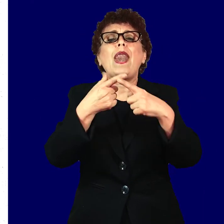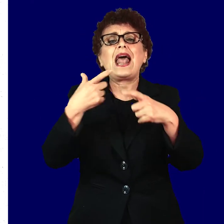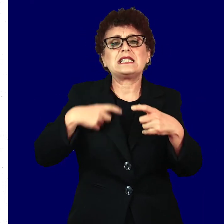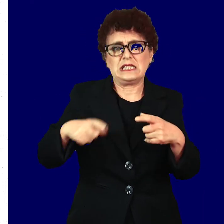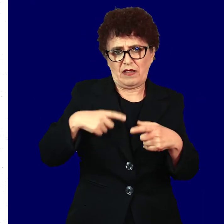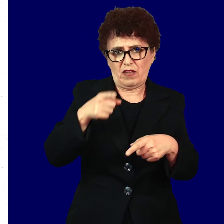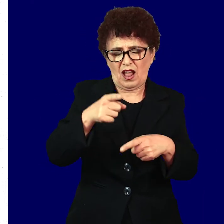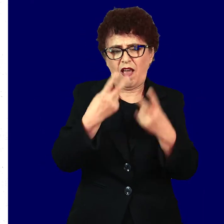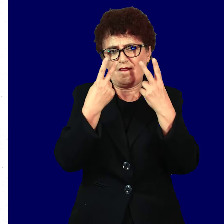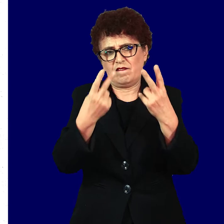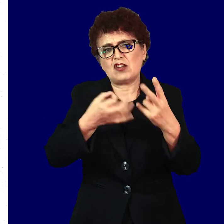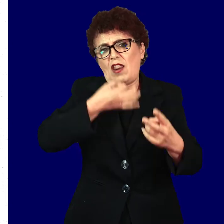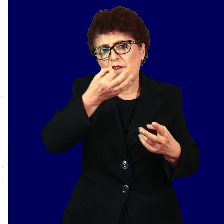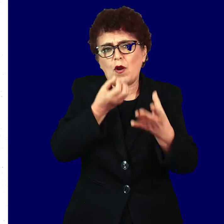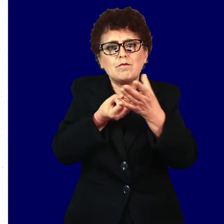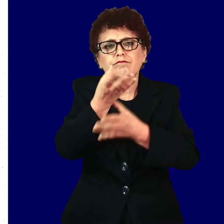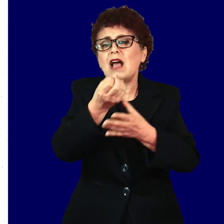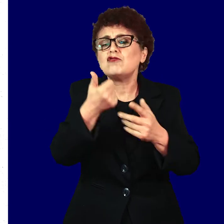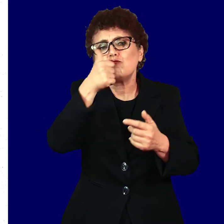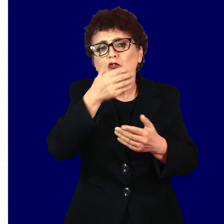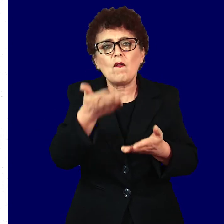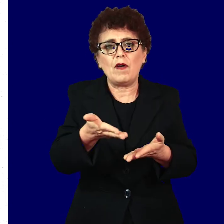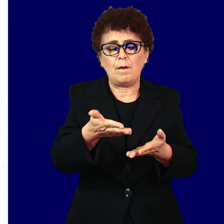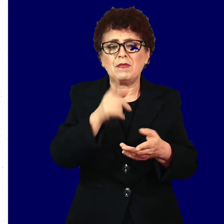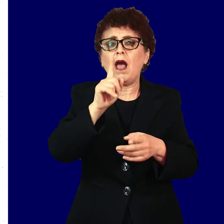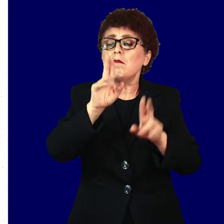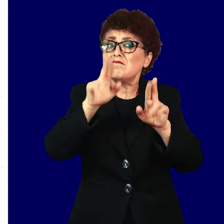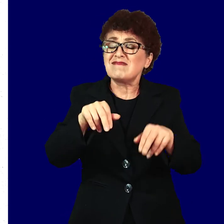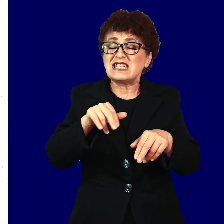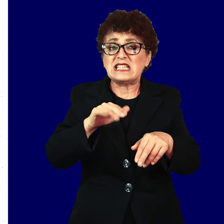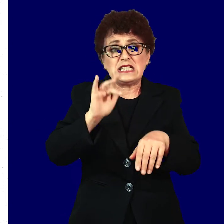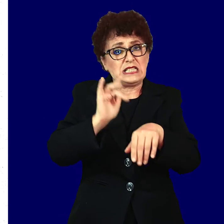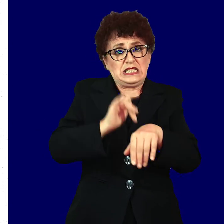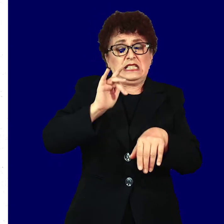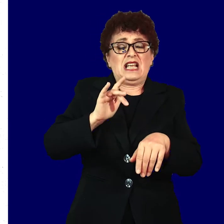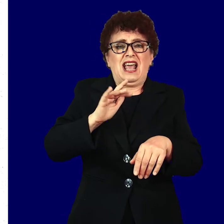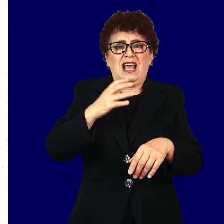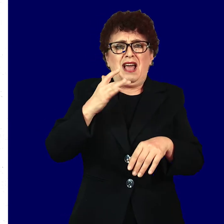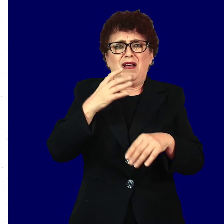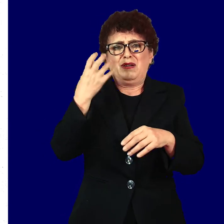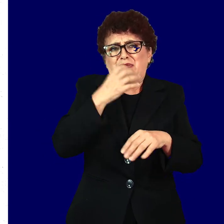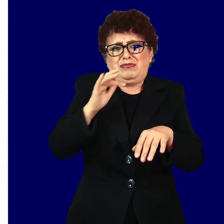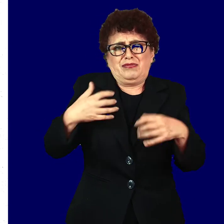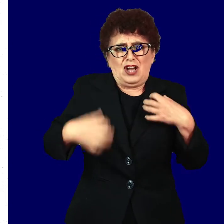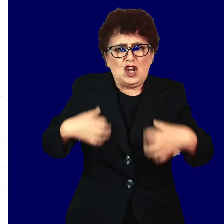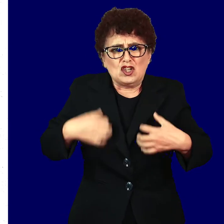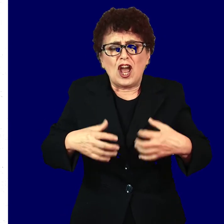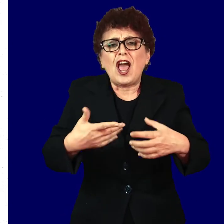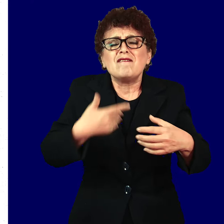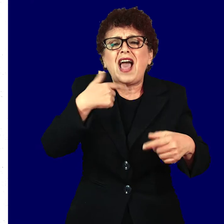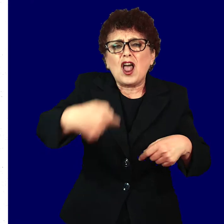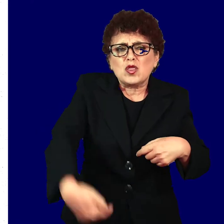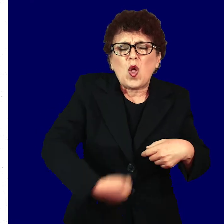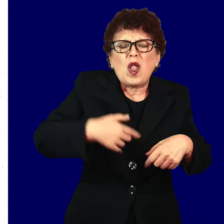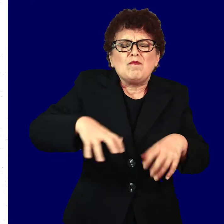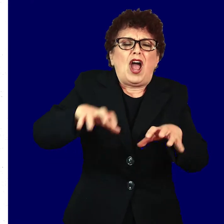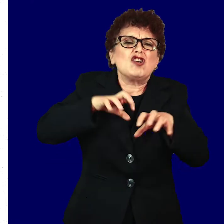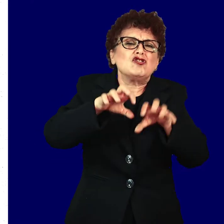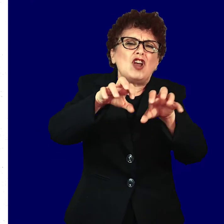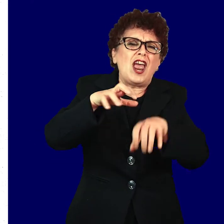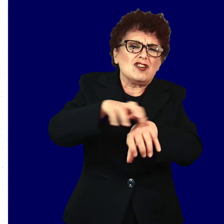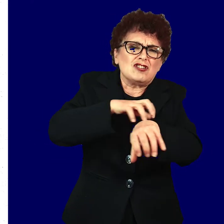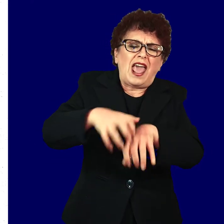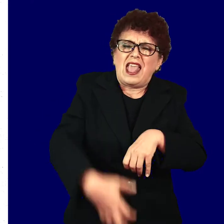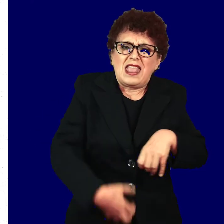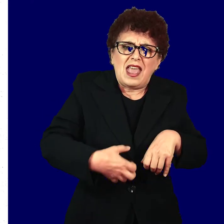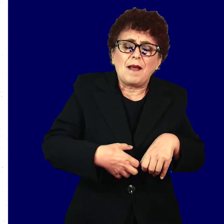информации Може да предизвика иритација, печење, чешење во пределот на гениталните органи,